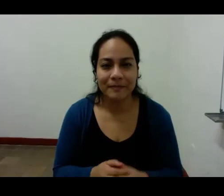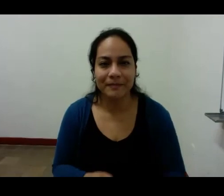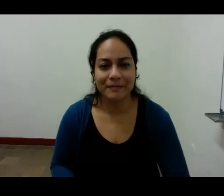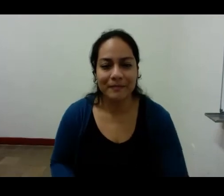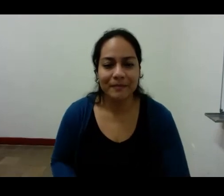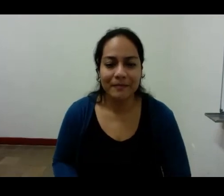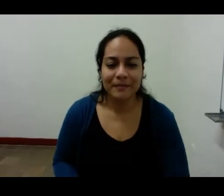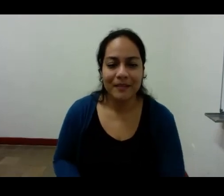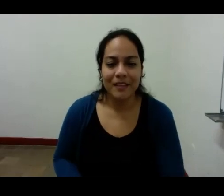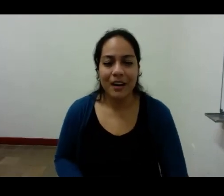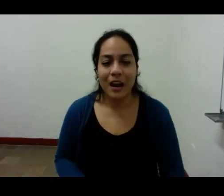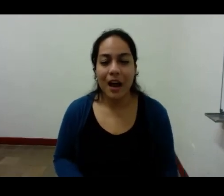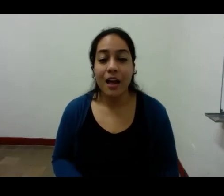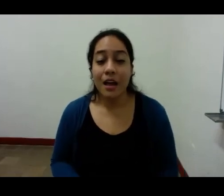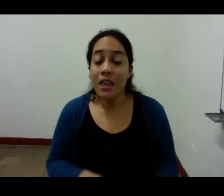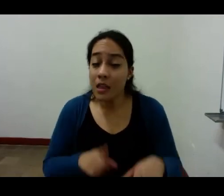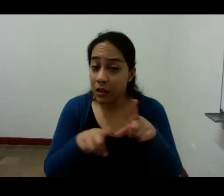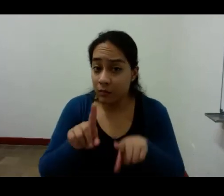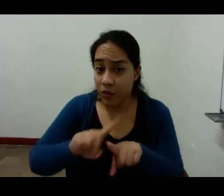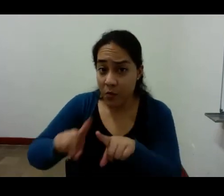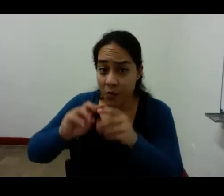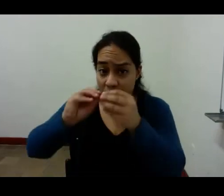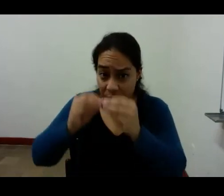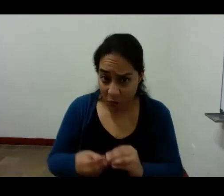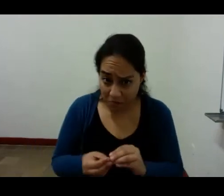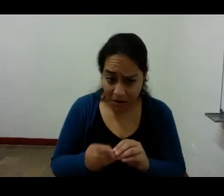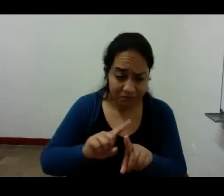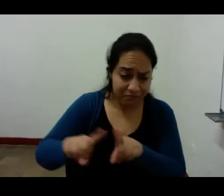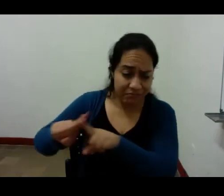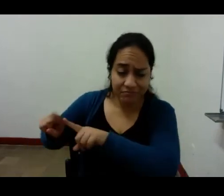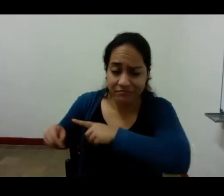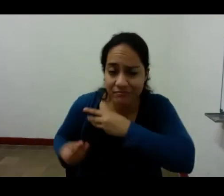maneras del buen soñar en los metafísicos